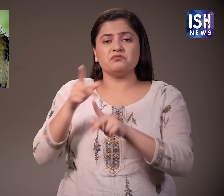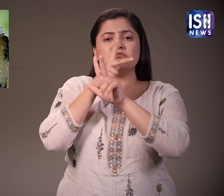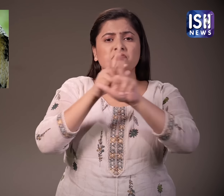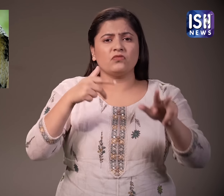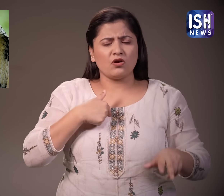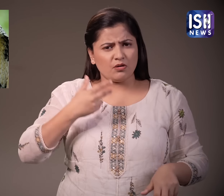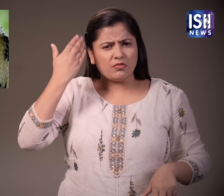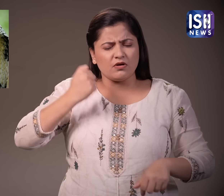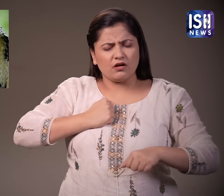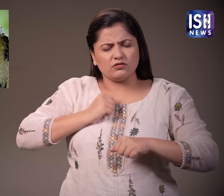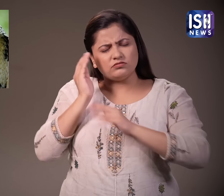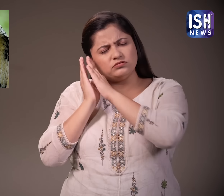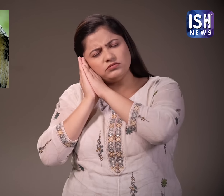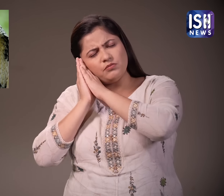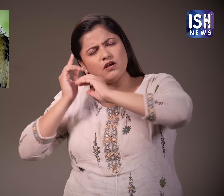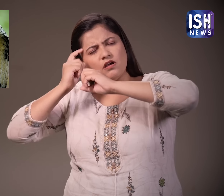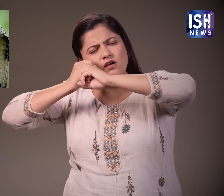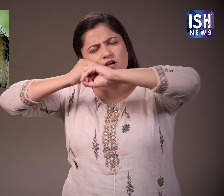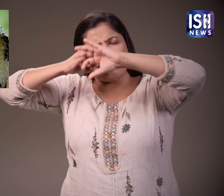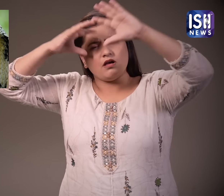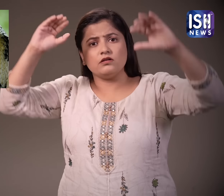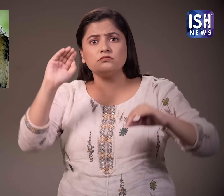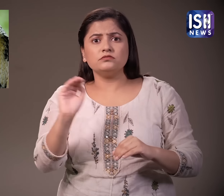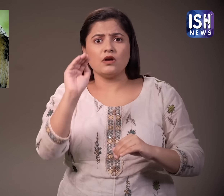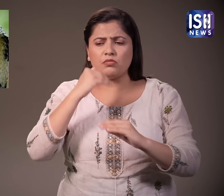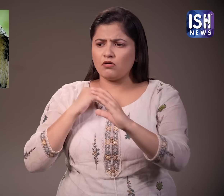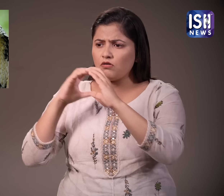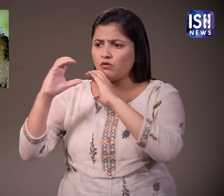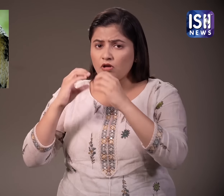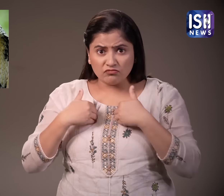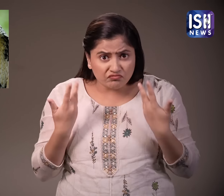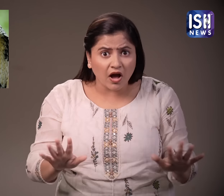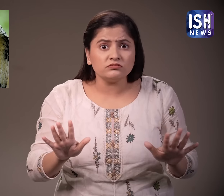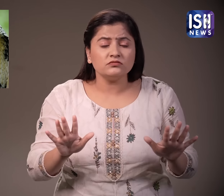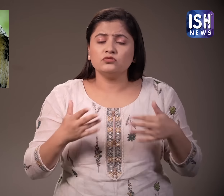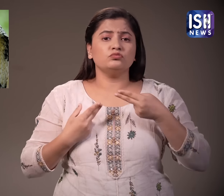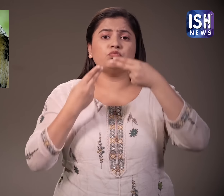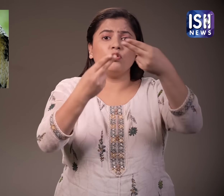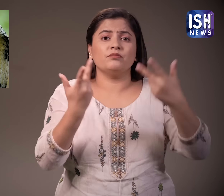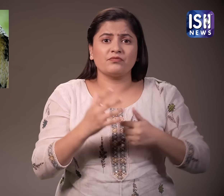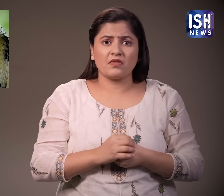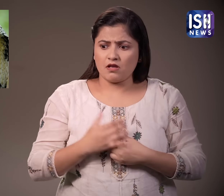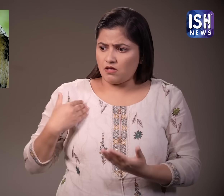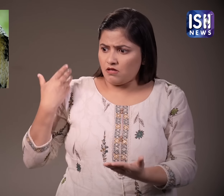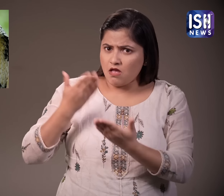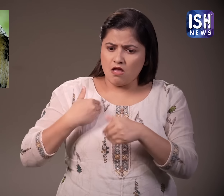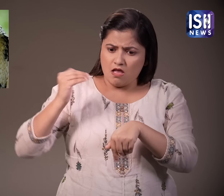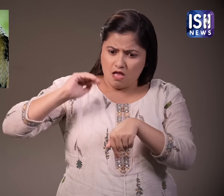ने कहा कि उन्होंने सपने में साप से बात की थी ऐसा लगता है कि साप ने कहा कि जब भी